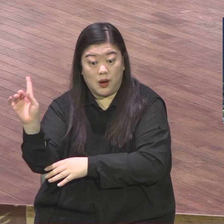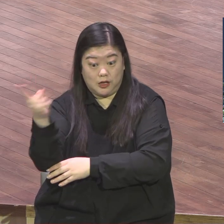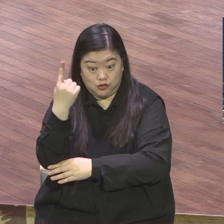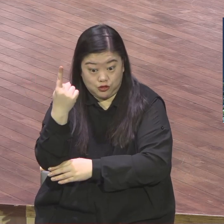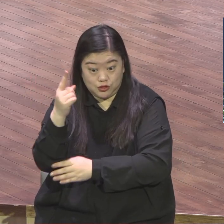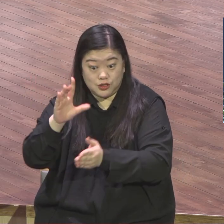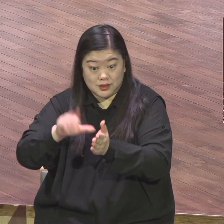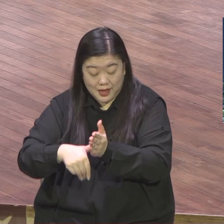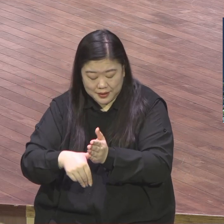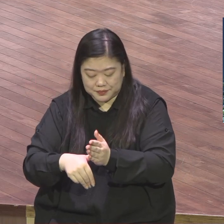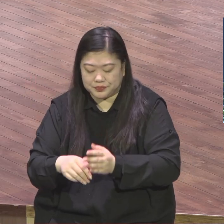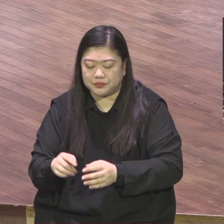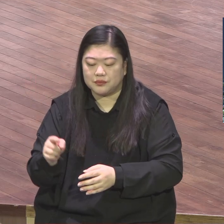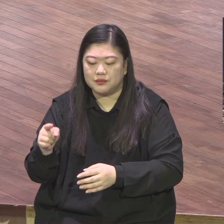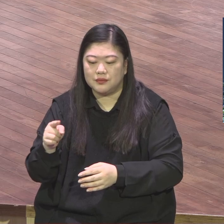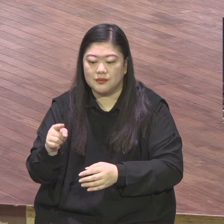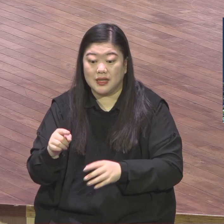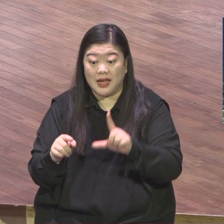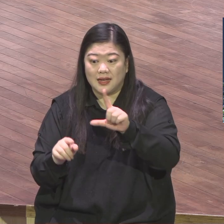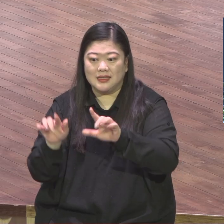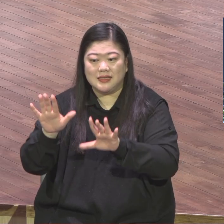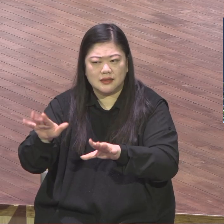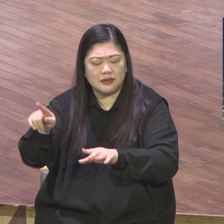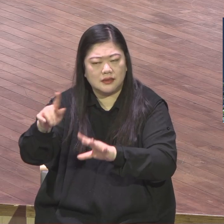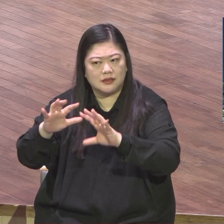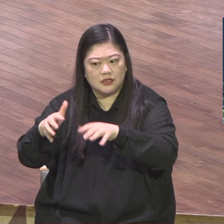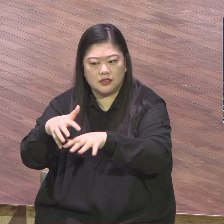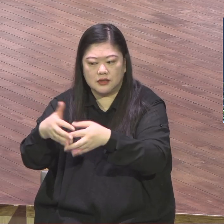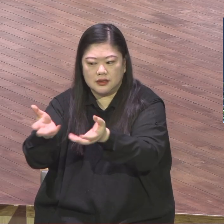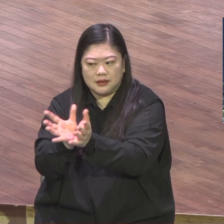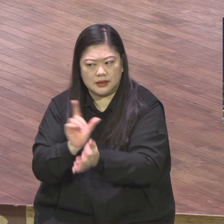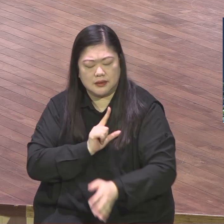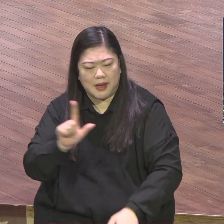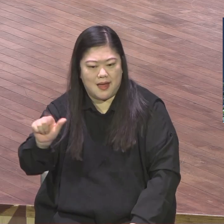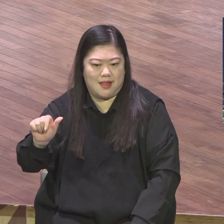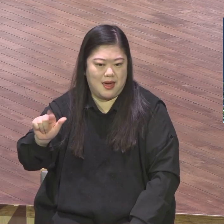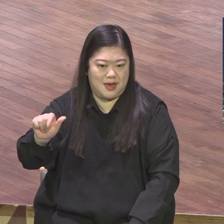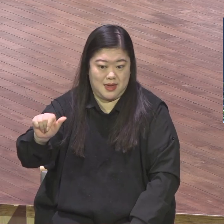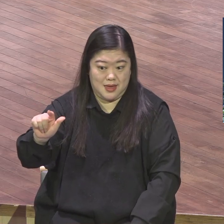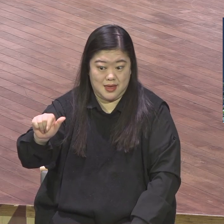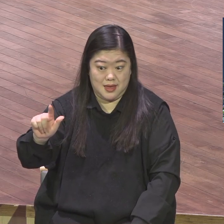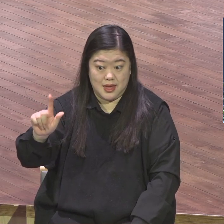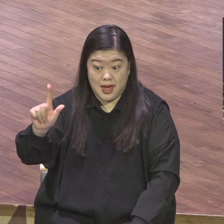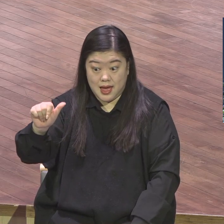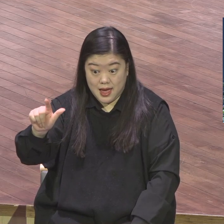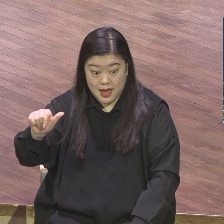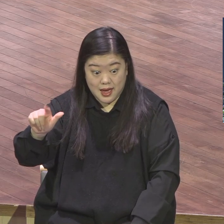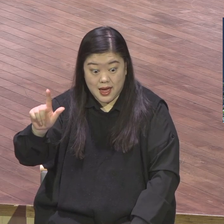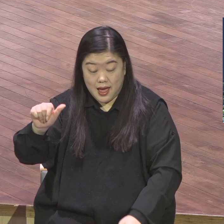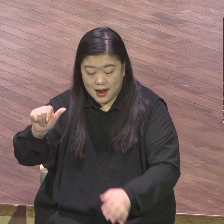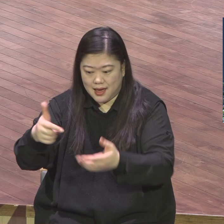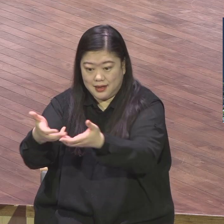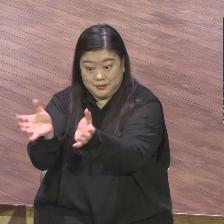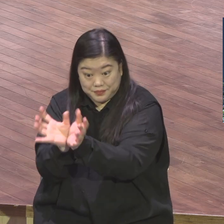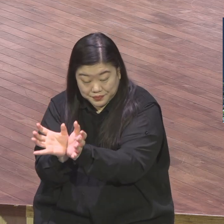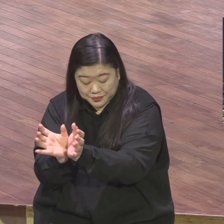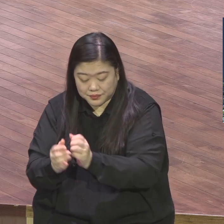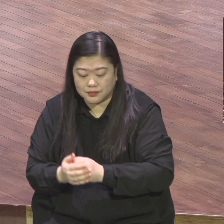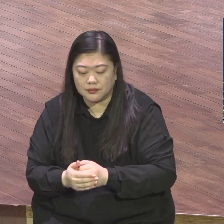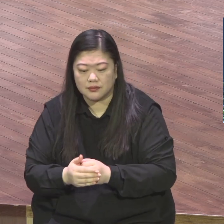단장이 지금 LA 다저스죠 단장이 이 브랜치 리키라는 분인데 브랜치 리키라는 분이 흑인 제키